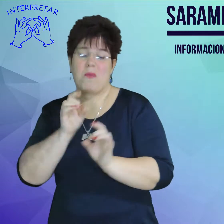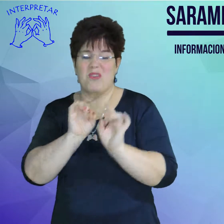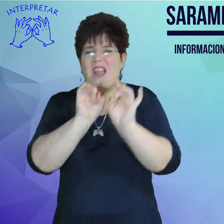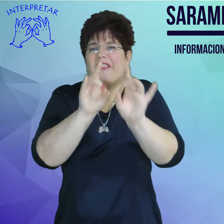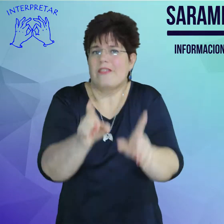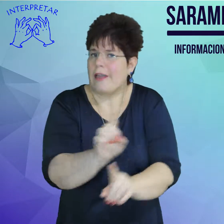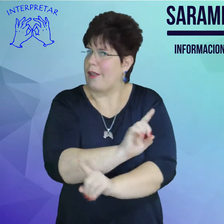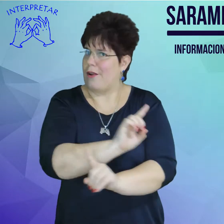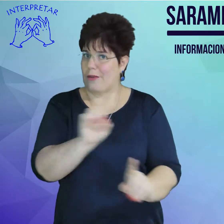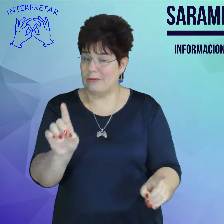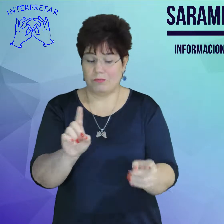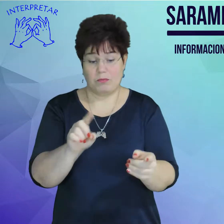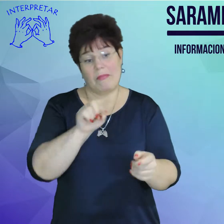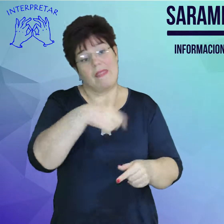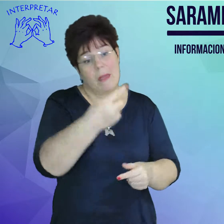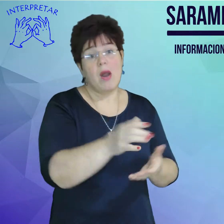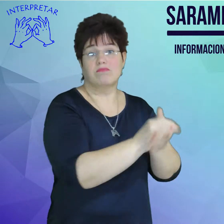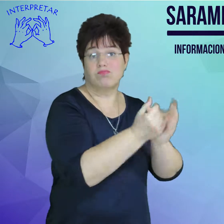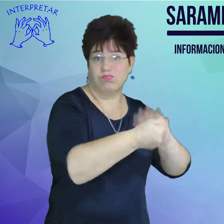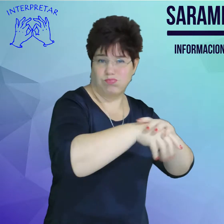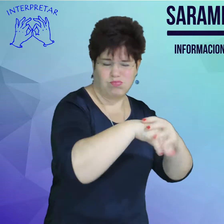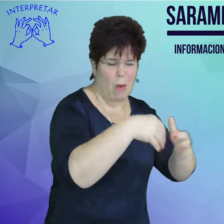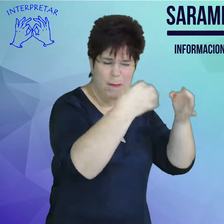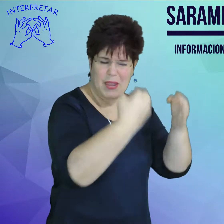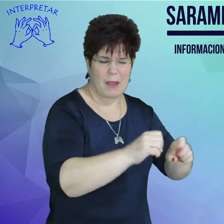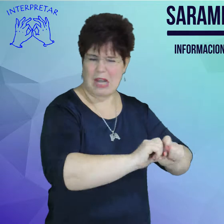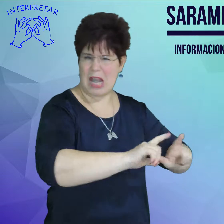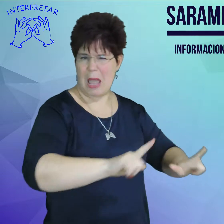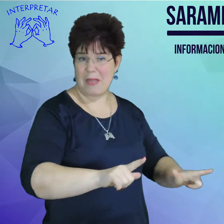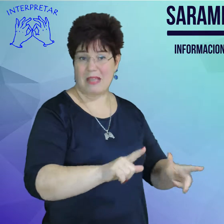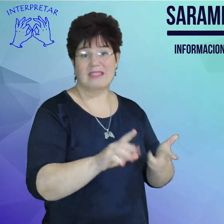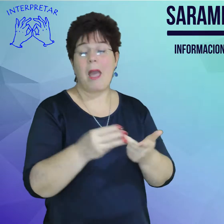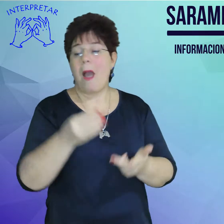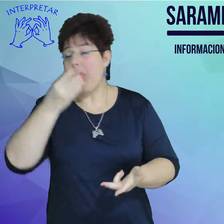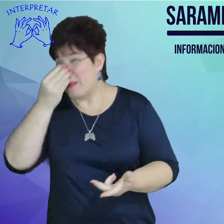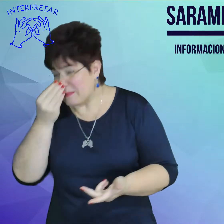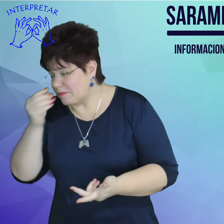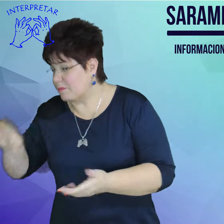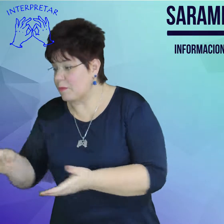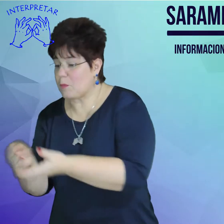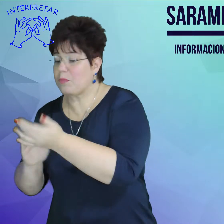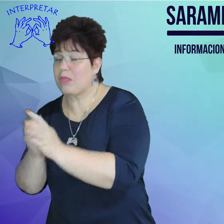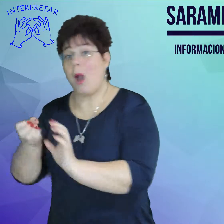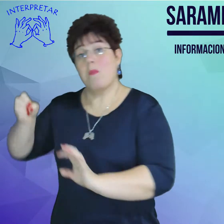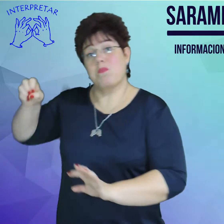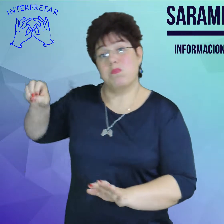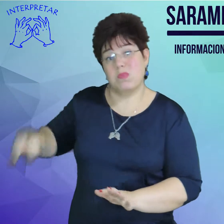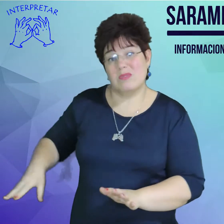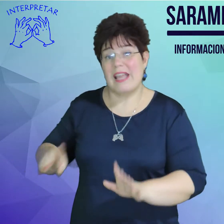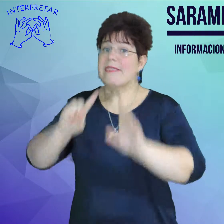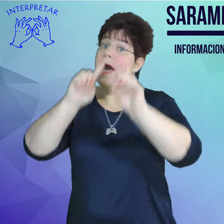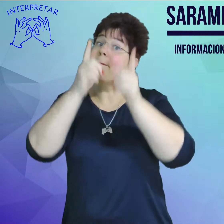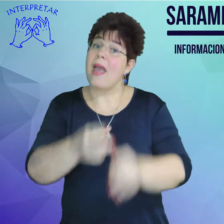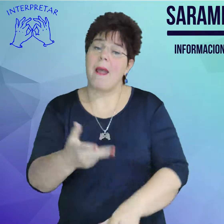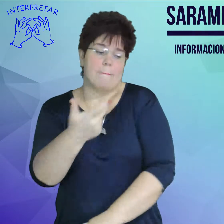manos por supuesto, usar pañuelos descartables y la vacunación. La vacunación es